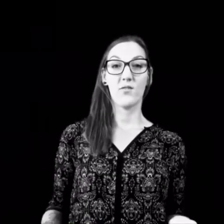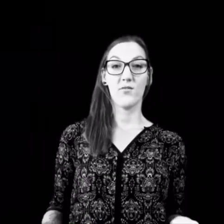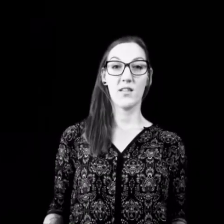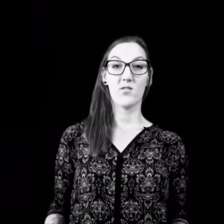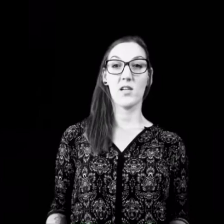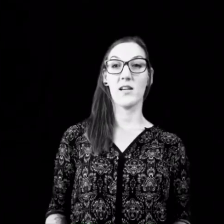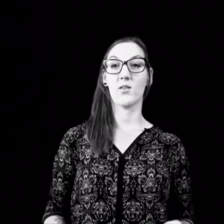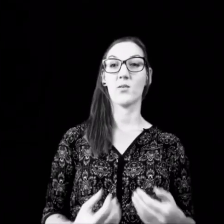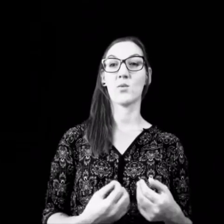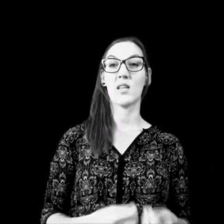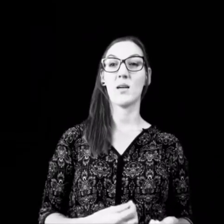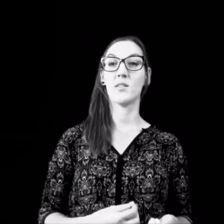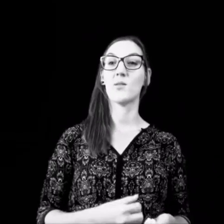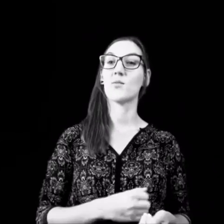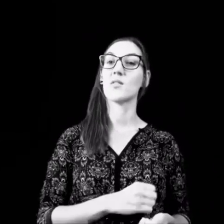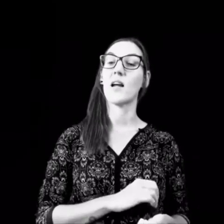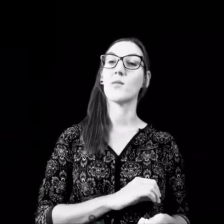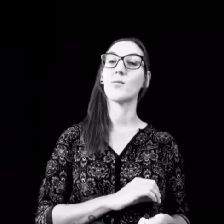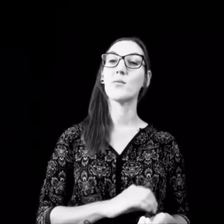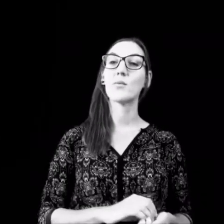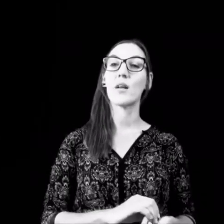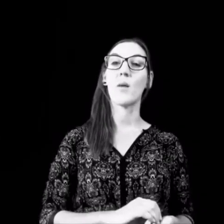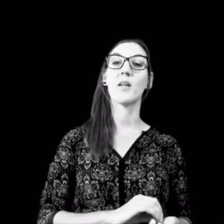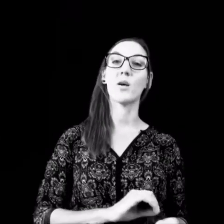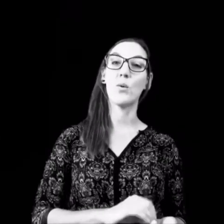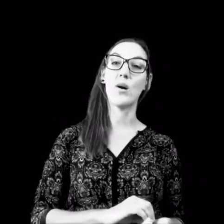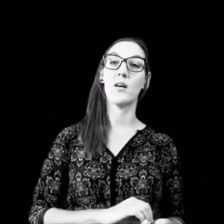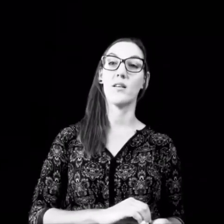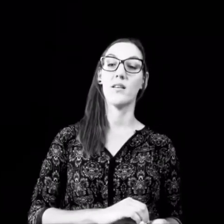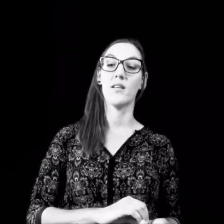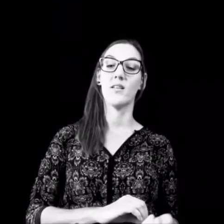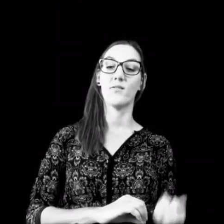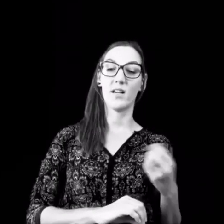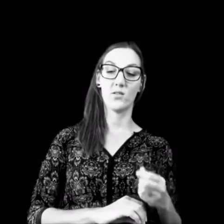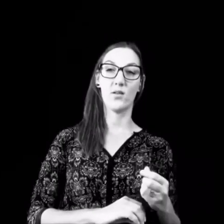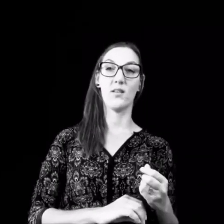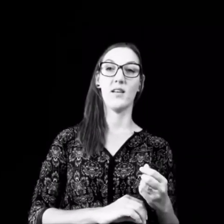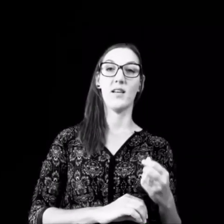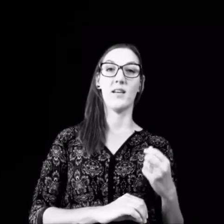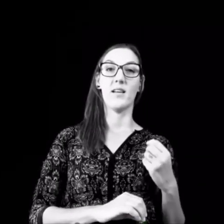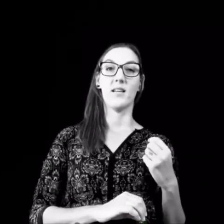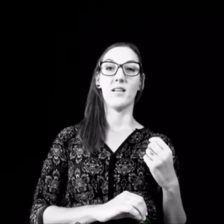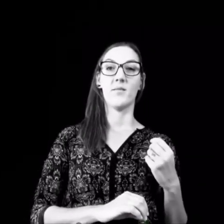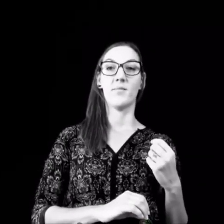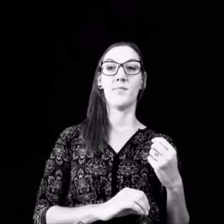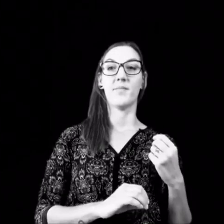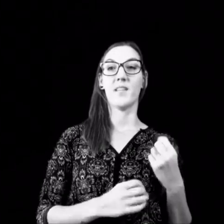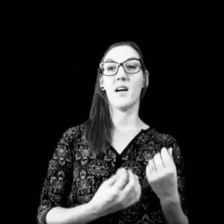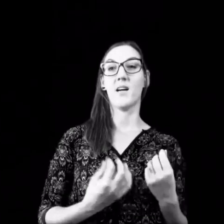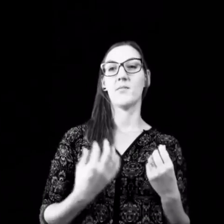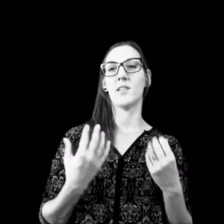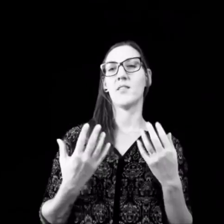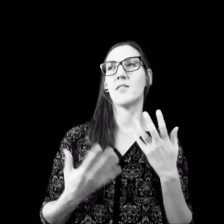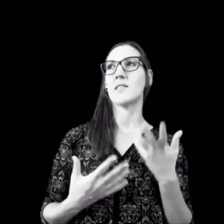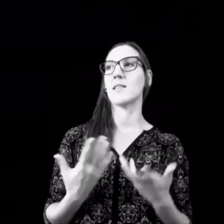feststellen können. Soziale Beziehungen sind ein unglaublich hoher Faktor, da eine gewisse